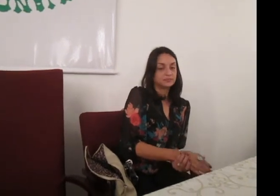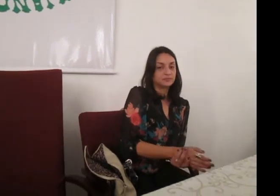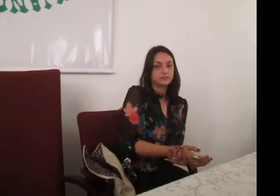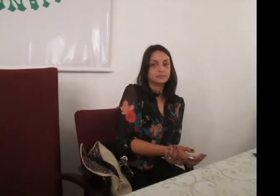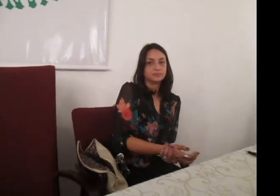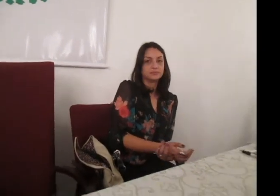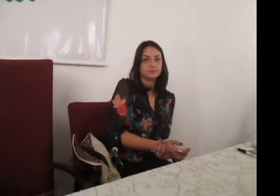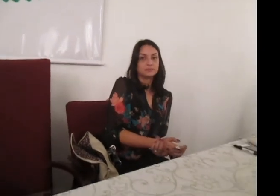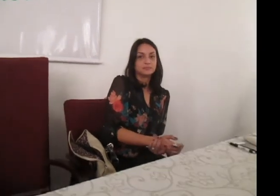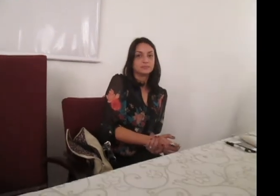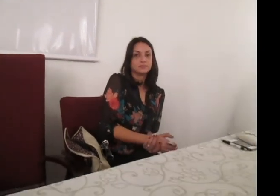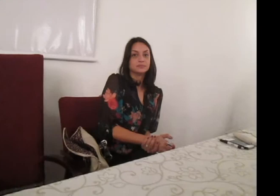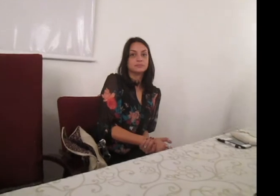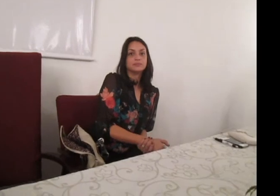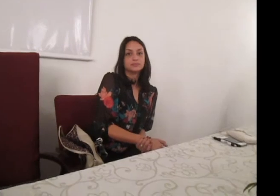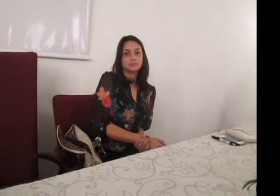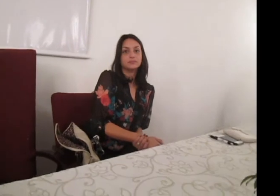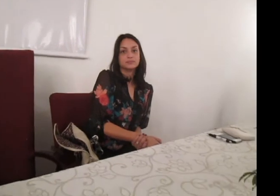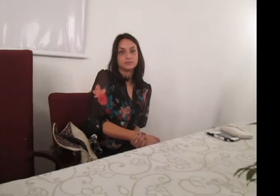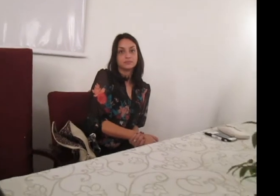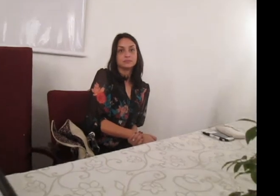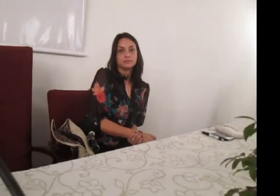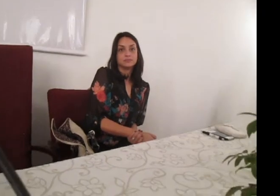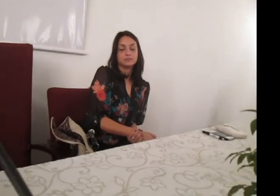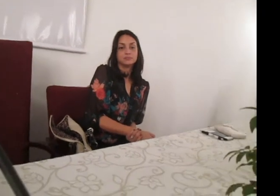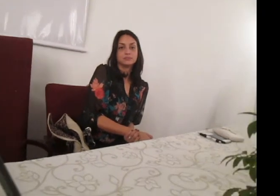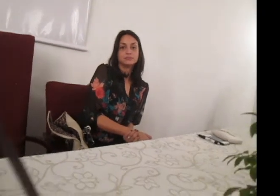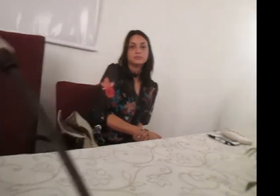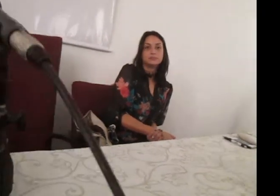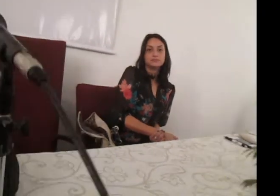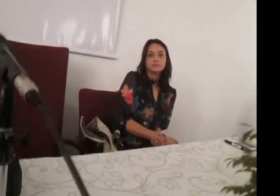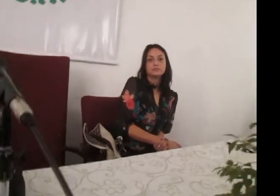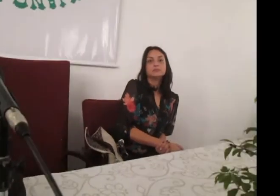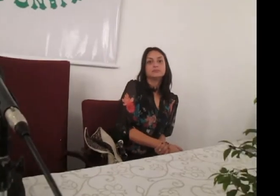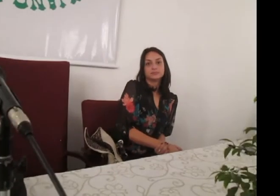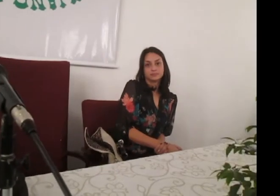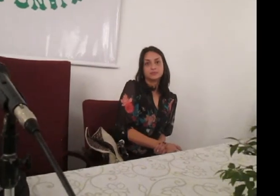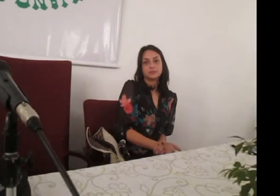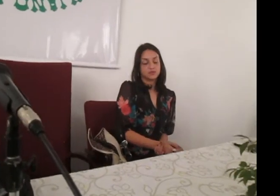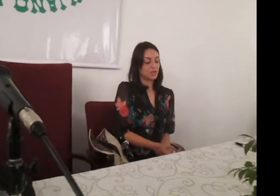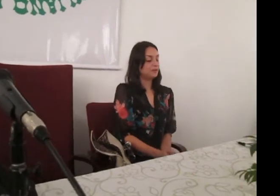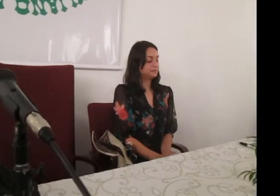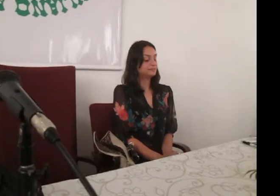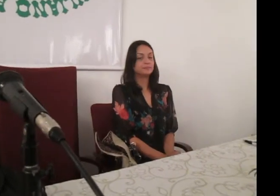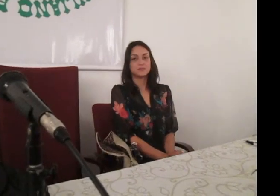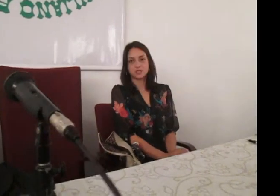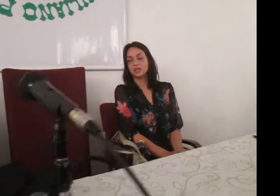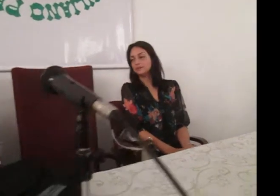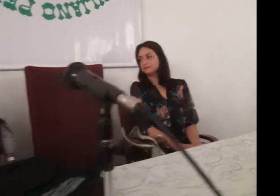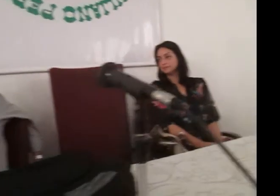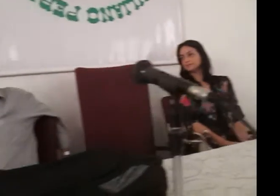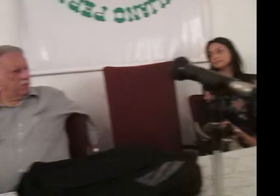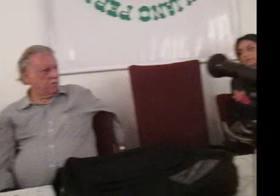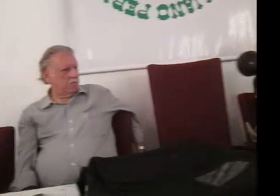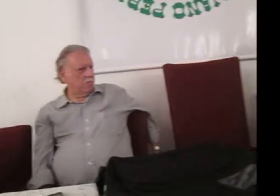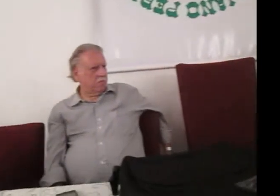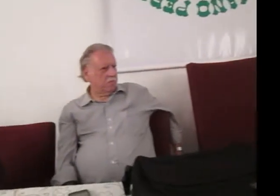Foi uma coisa lá teatral demais. Eu estou morrendo aqui, até terminar o sinal já morreu, né? Está